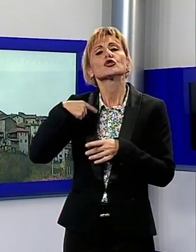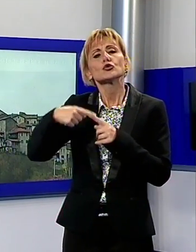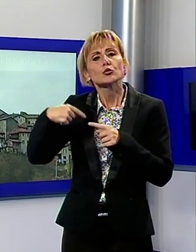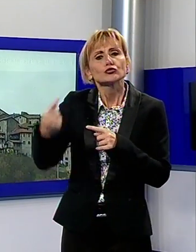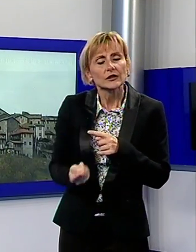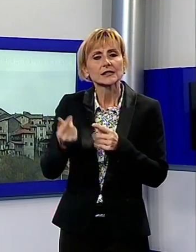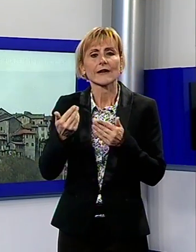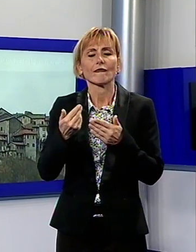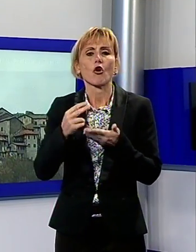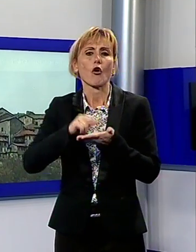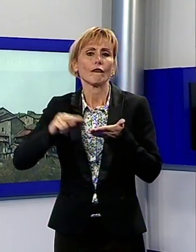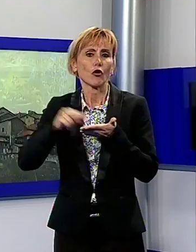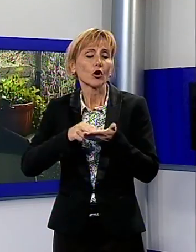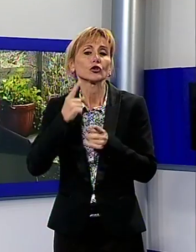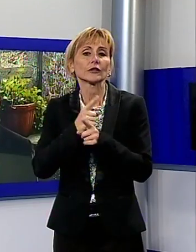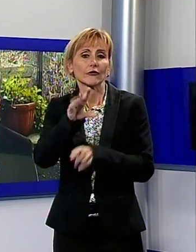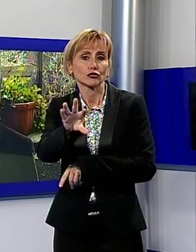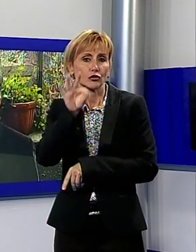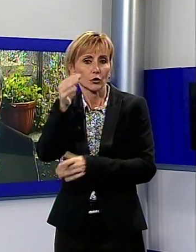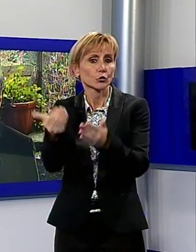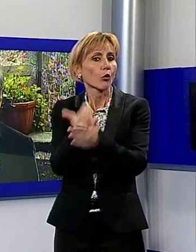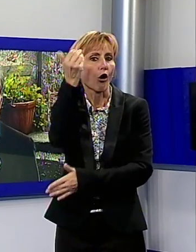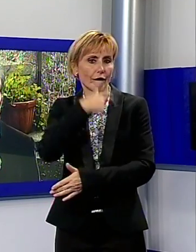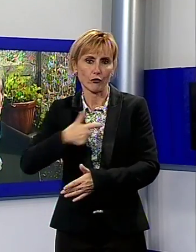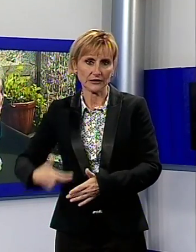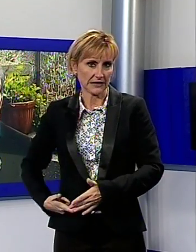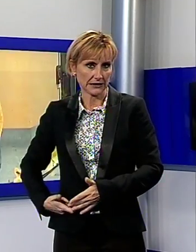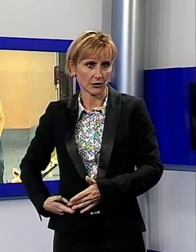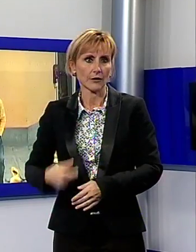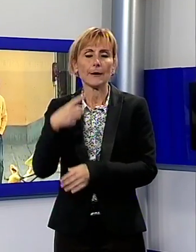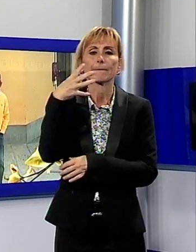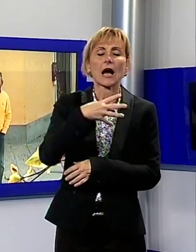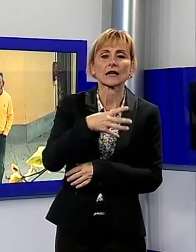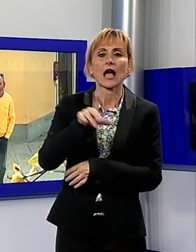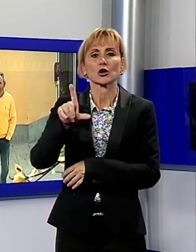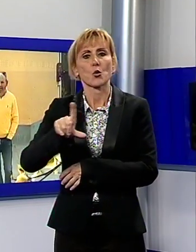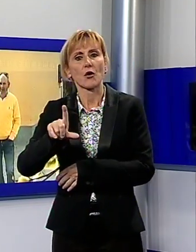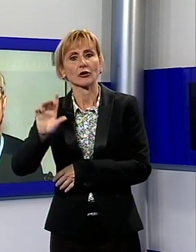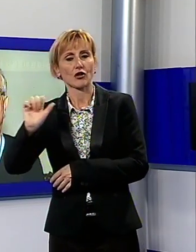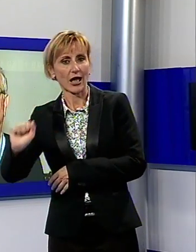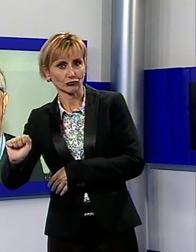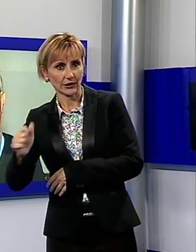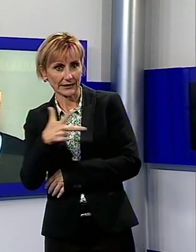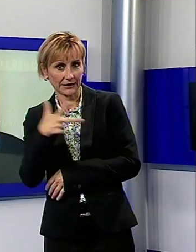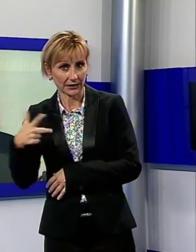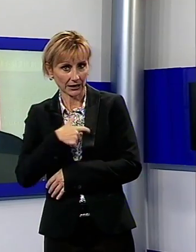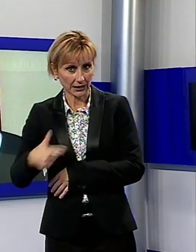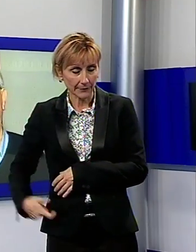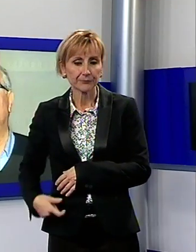primo sindaco del nuovo comune. Vedremo allora, concludono Mariani, Lunardi e Angelini, se l'estrema sinistra, la Lega Nord